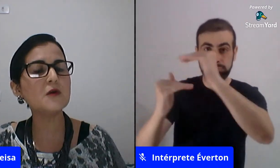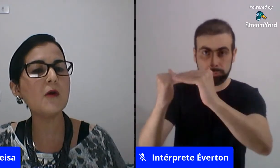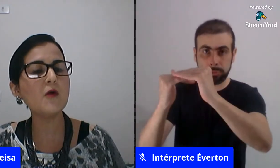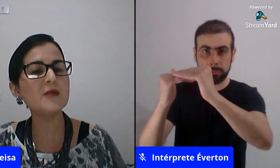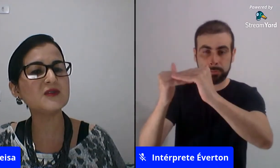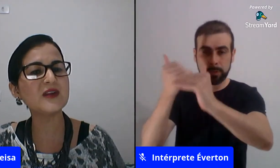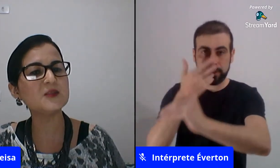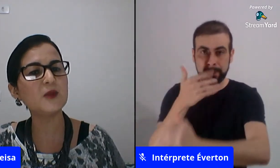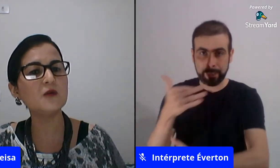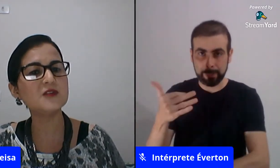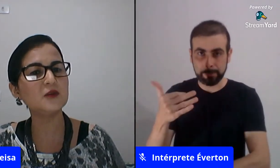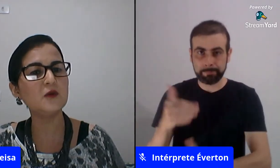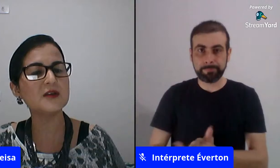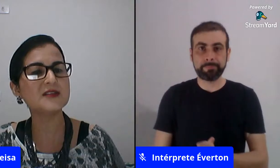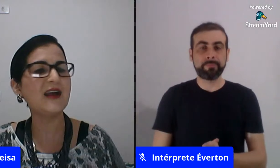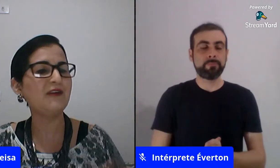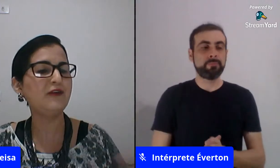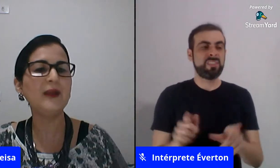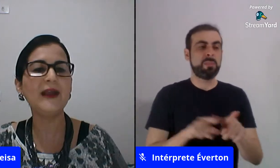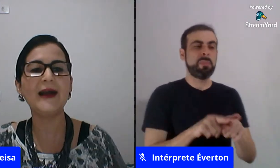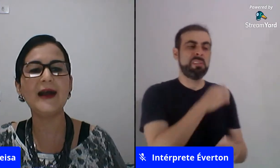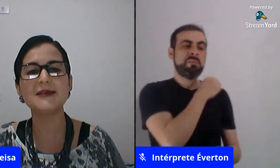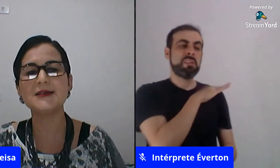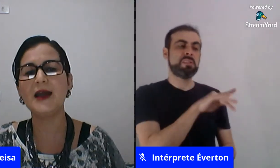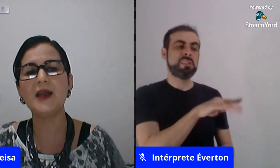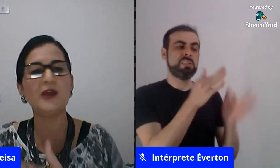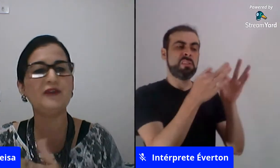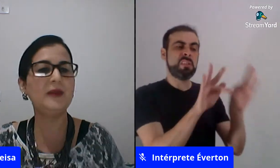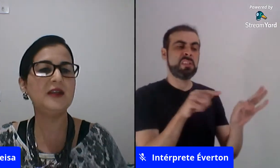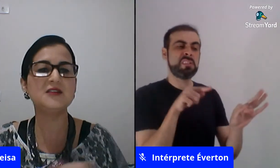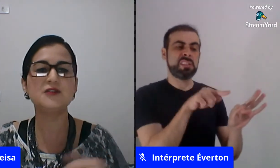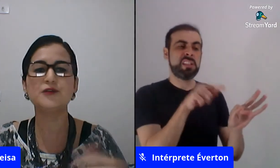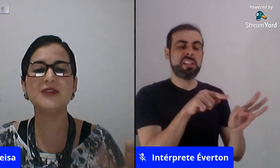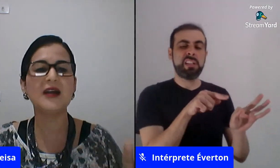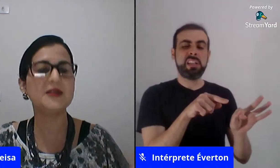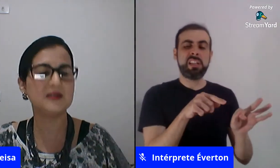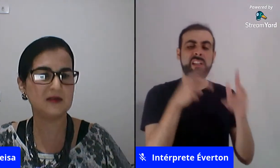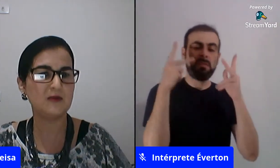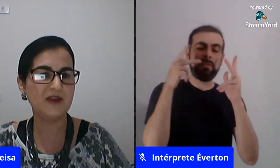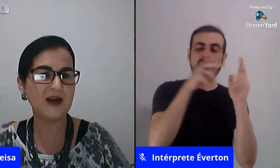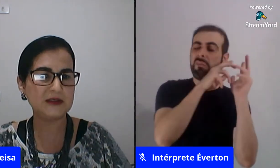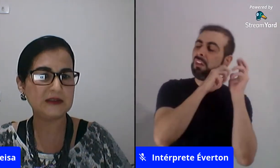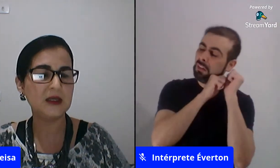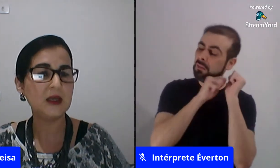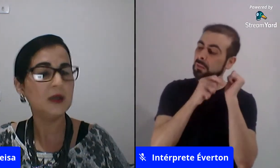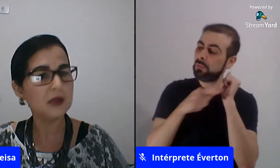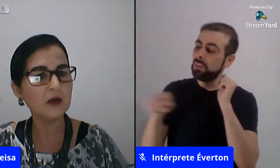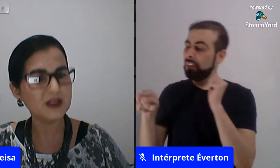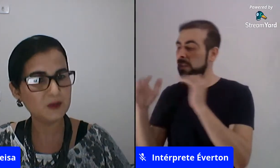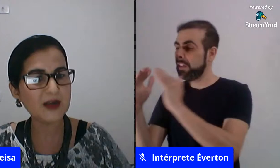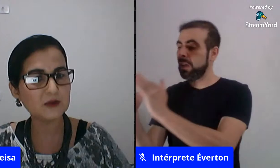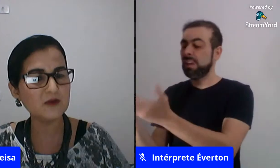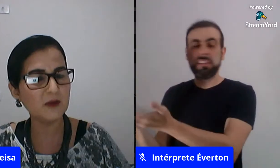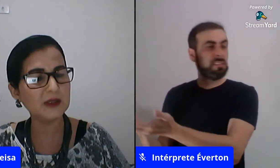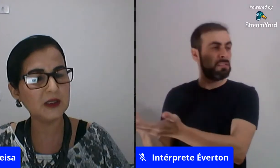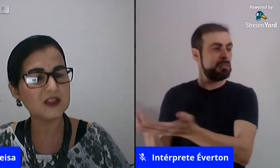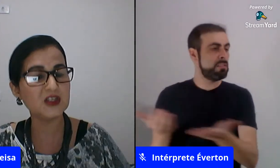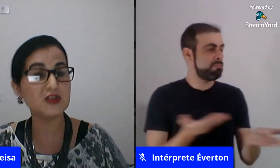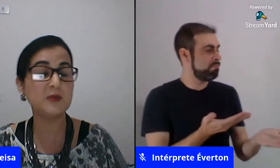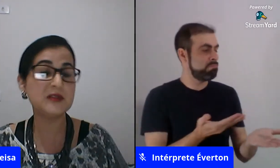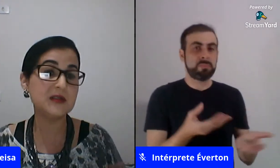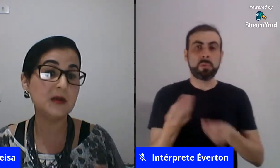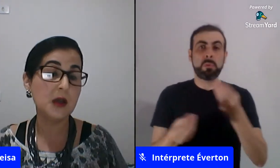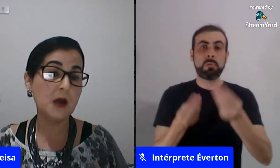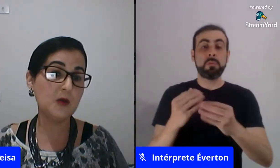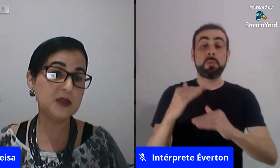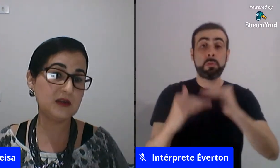às vezes com algumas frases preconceituosas ai viu em casa ai é porque a família é desestrutada dessas conversas não faz parte do desenvolvimento da criança